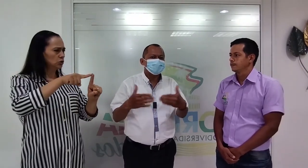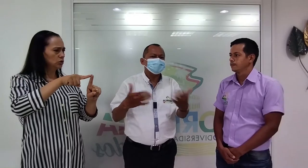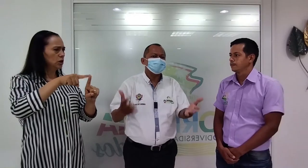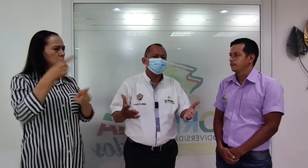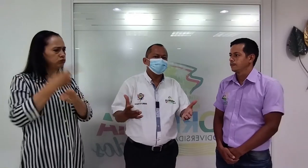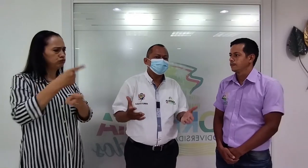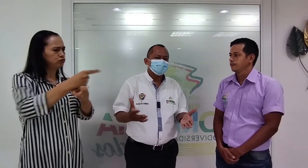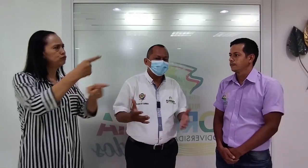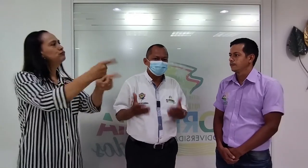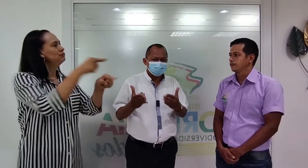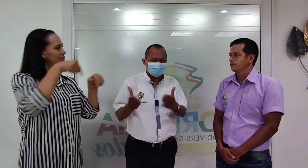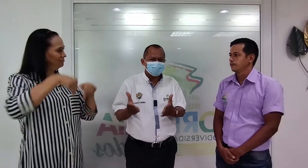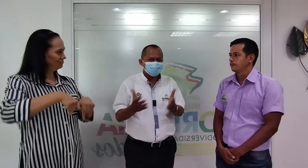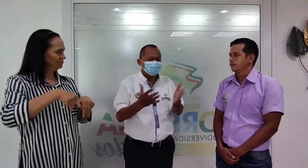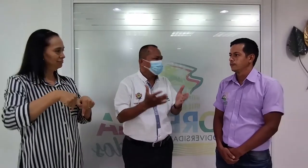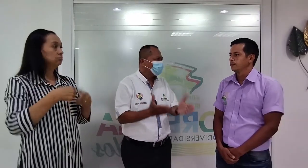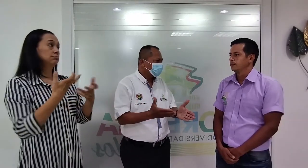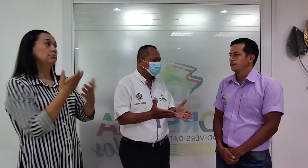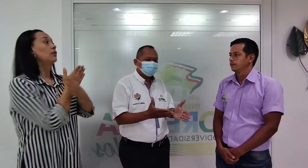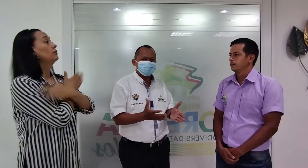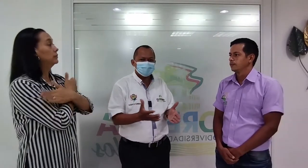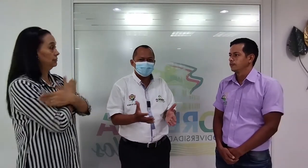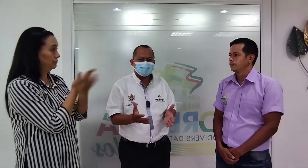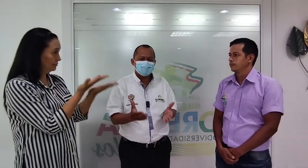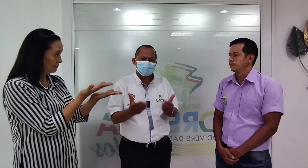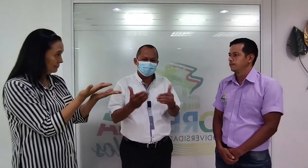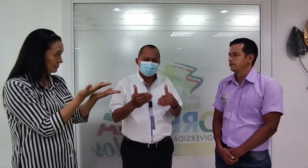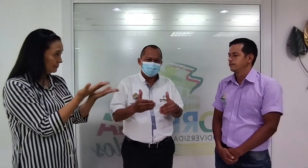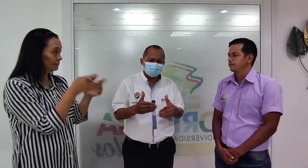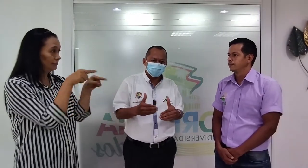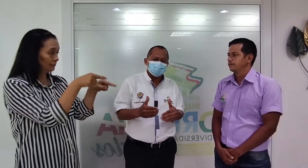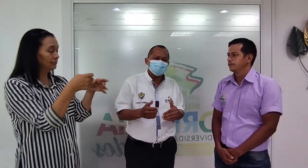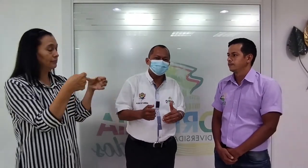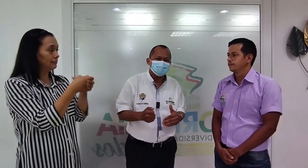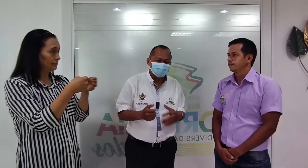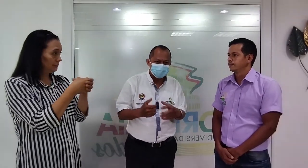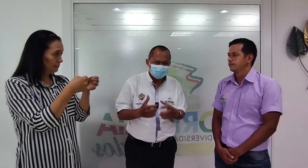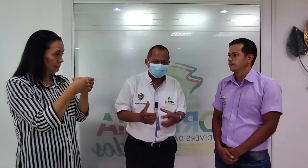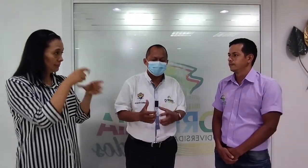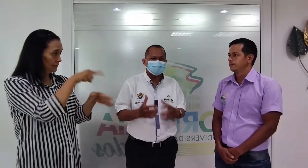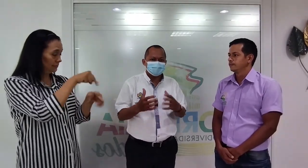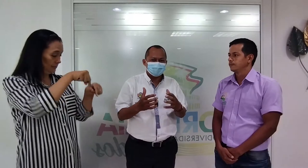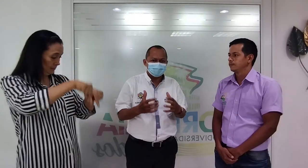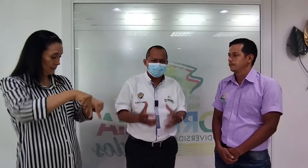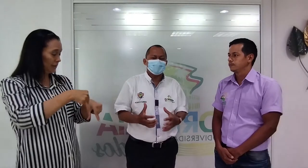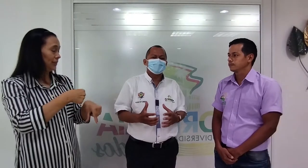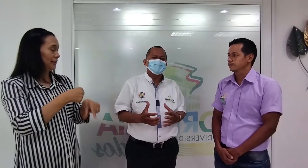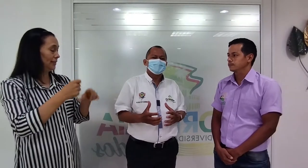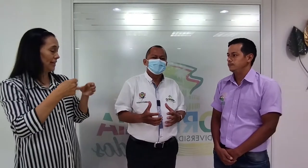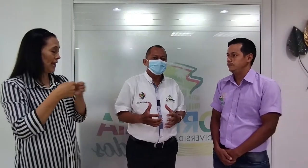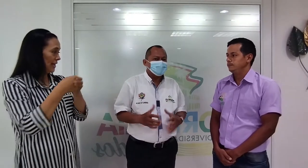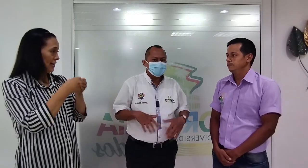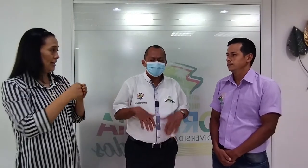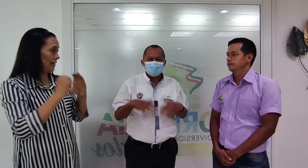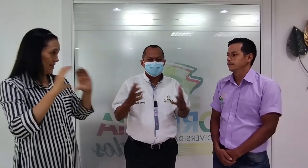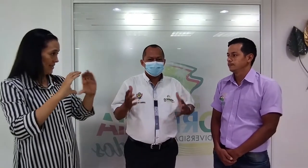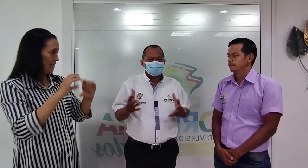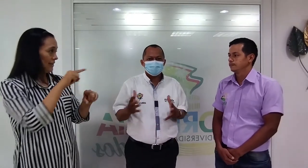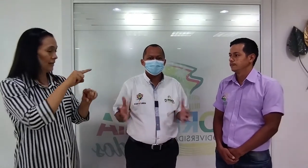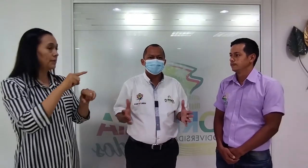alcanzando. Así que quiero felicitarnos a la asociación de Florencia en Caquetá y quiero invitar a los que no se han